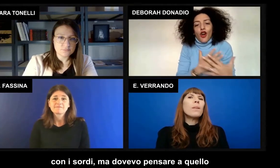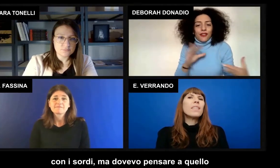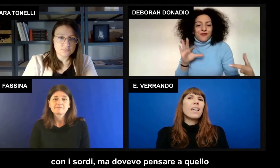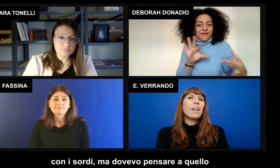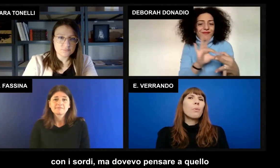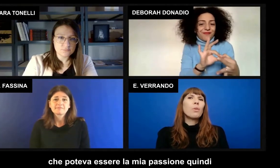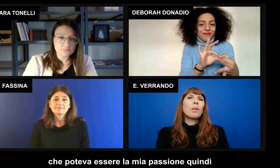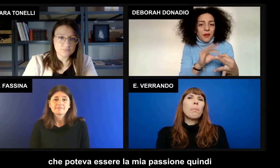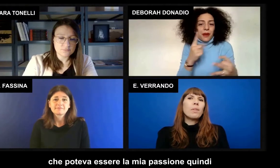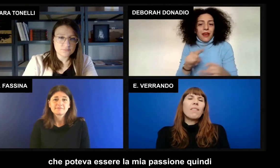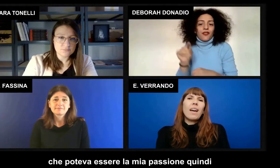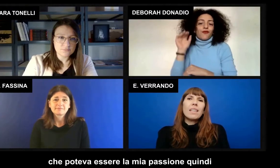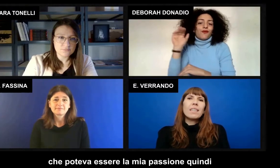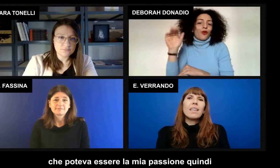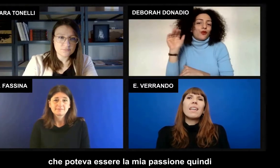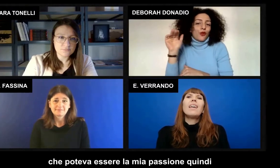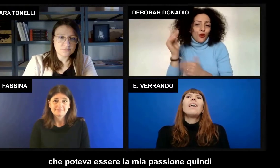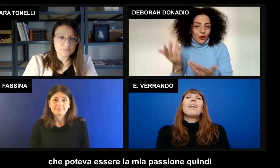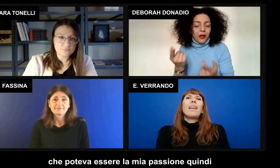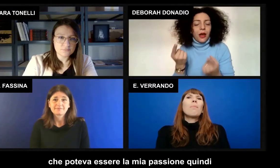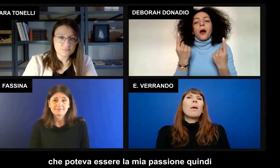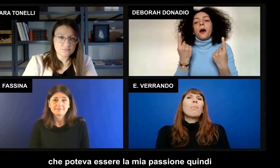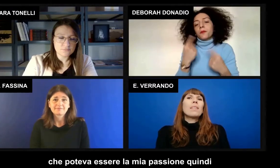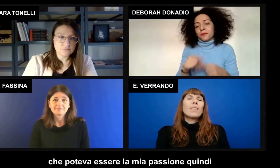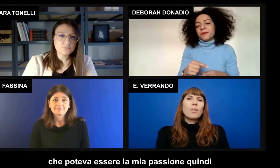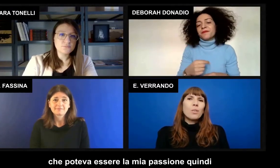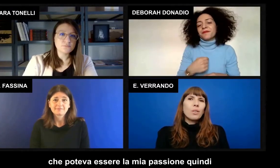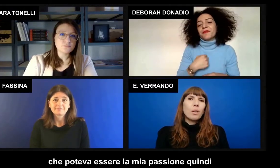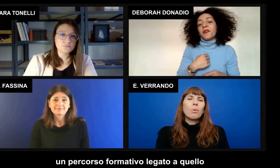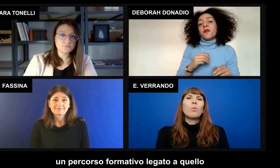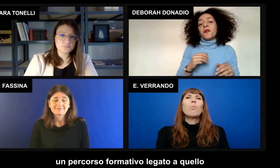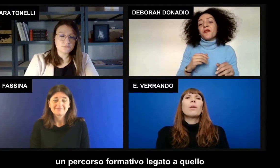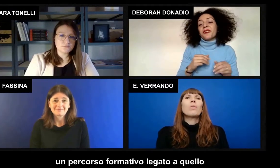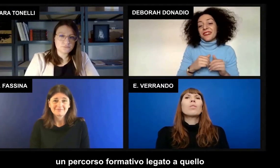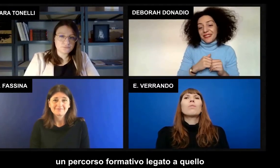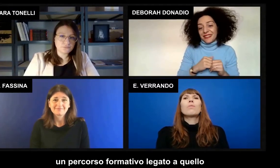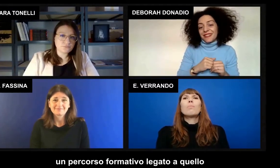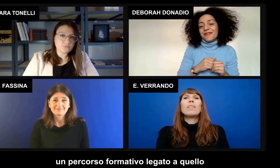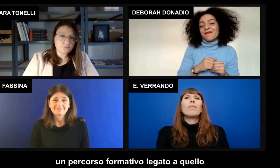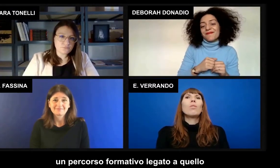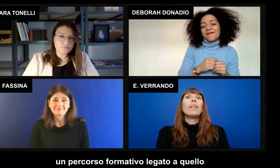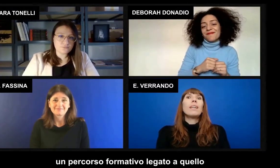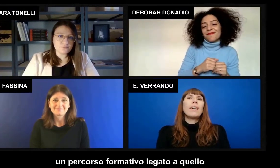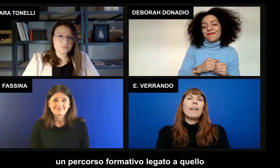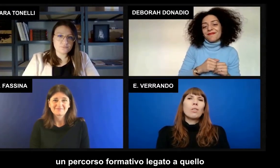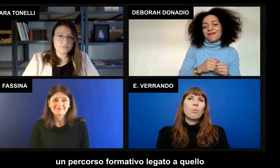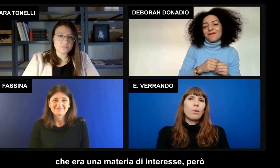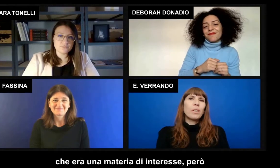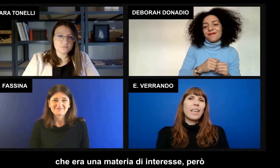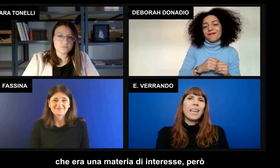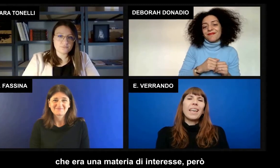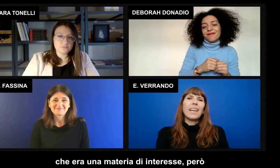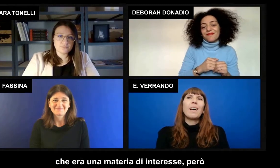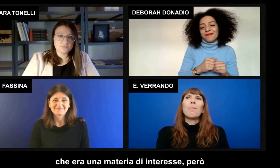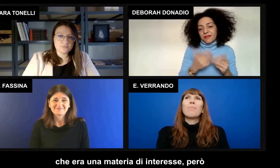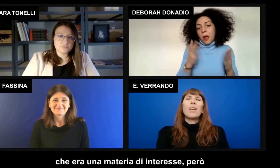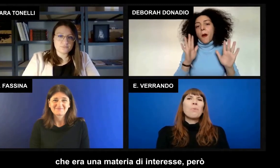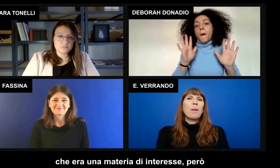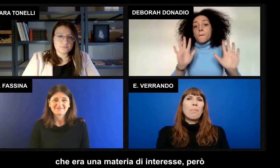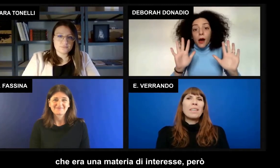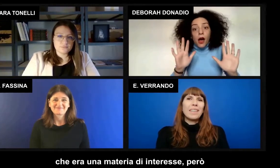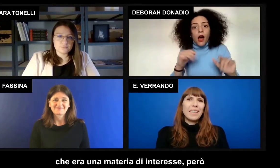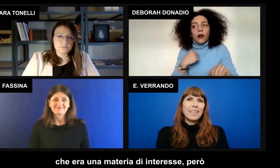dovevo pensare a quello che poteva essere la mia passione quindi un percorso formativo legato a quello che era